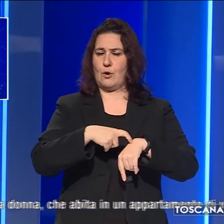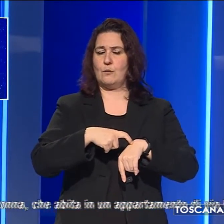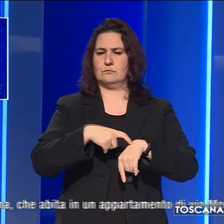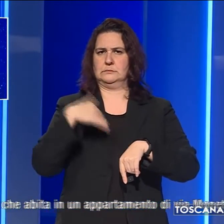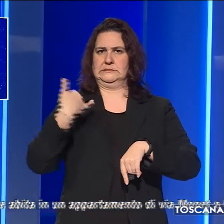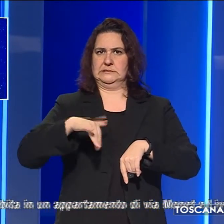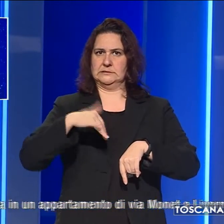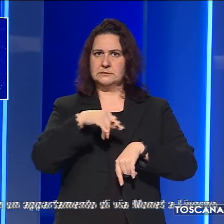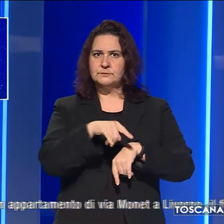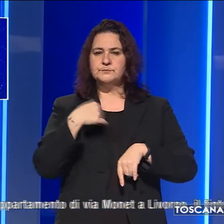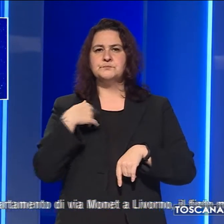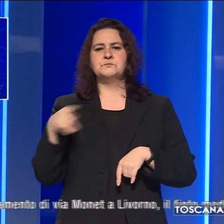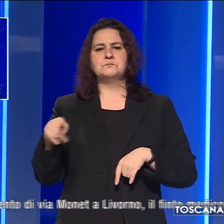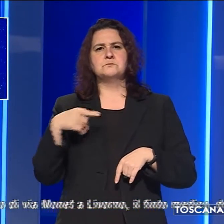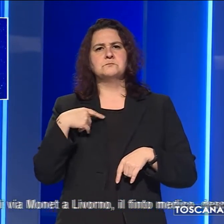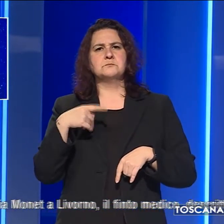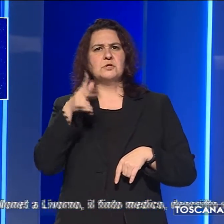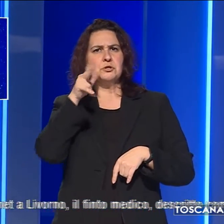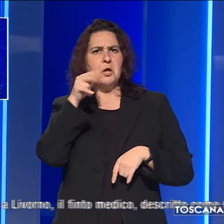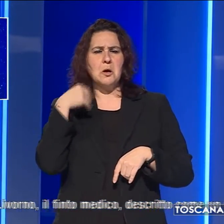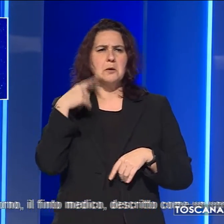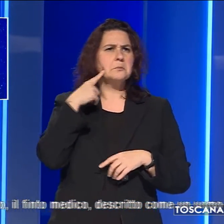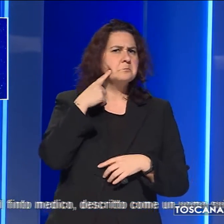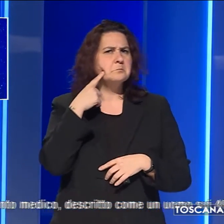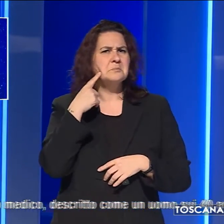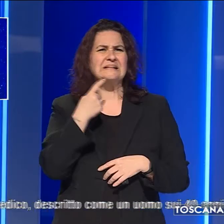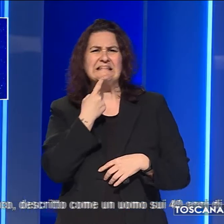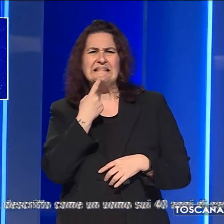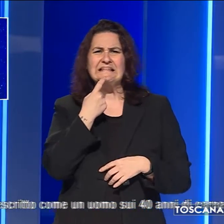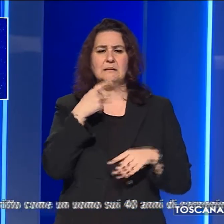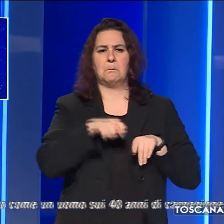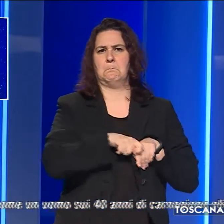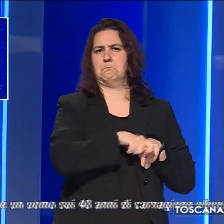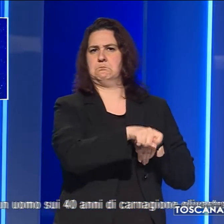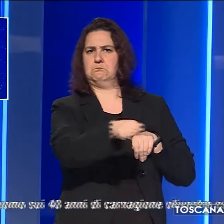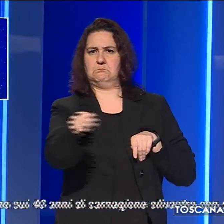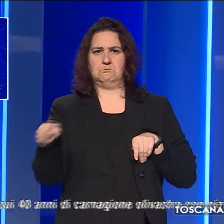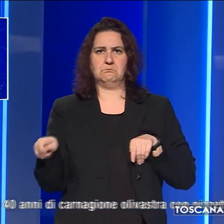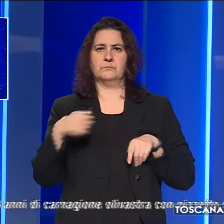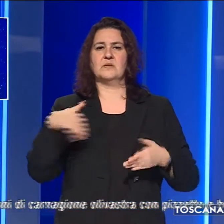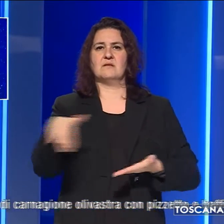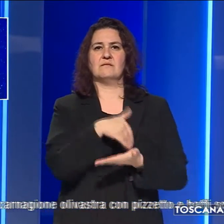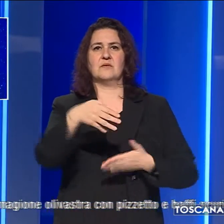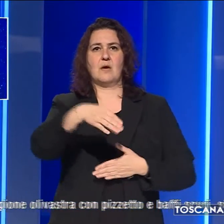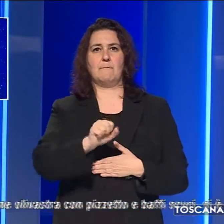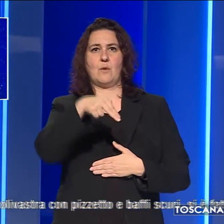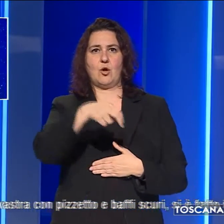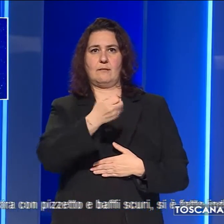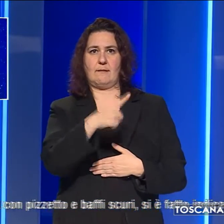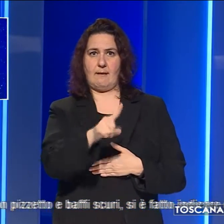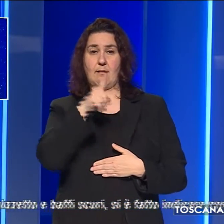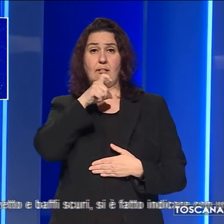aprire la porta di casa dalla donna che abita in un appartamento di via Monet a Livorno,